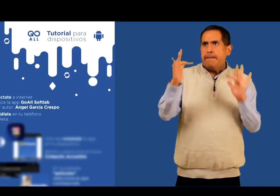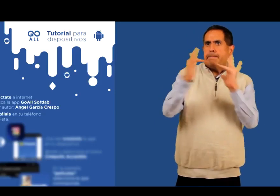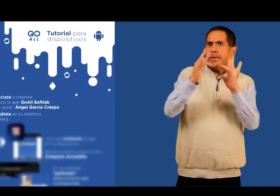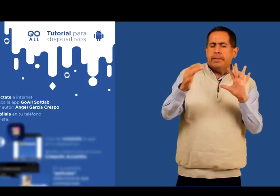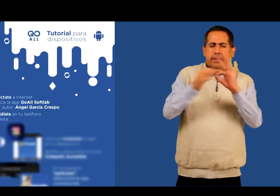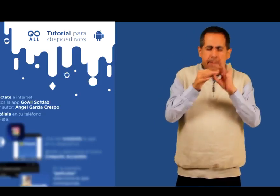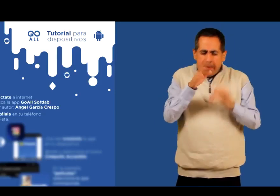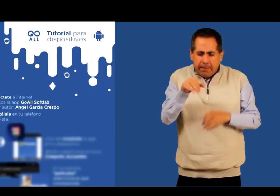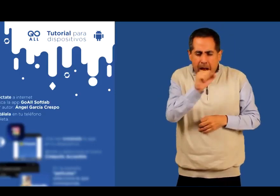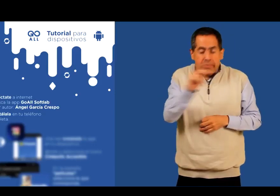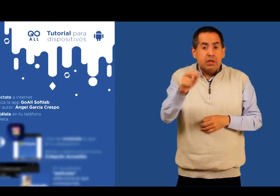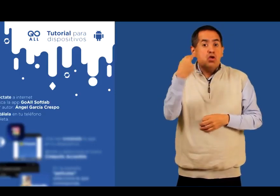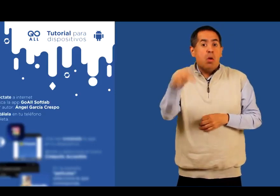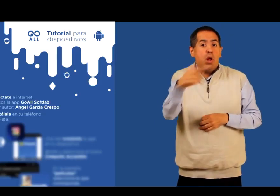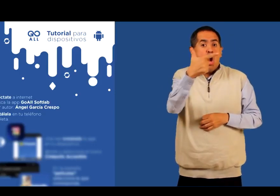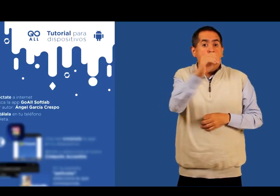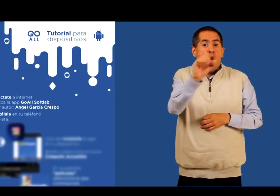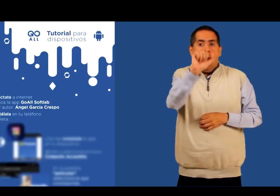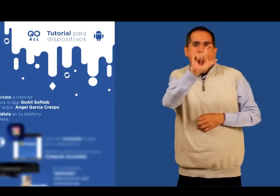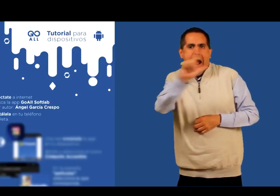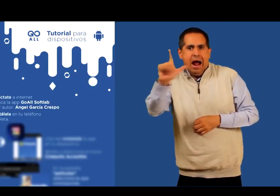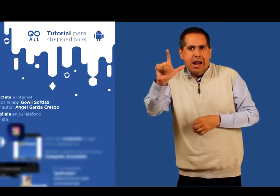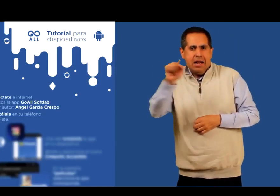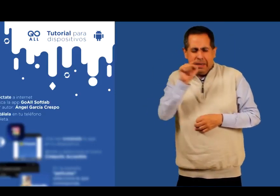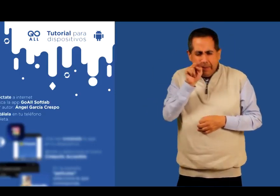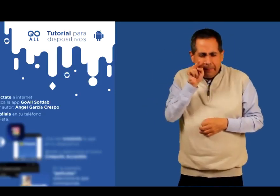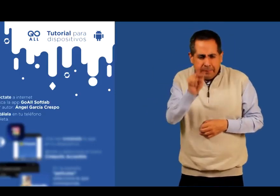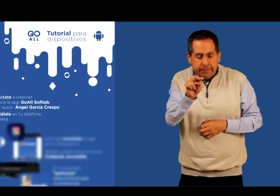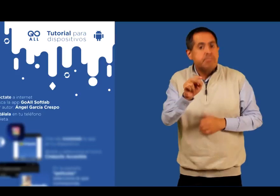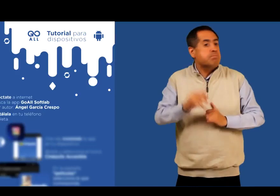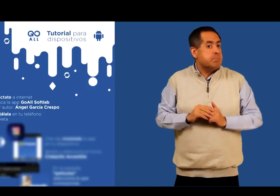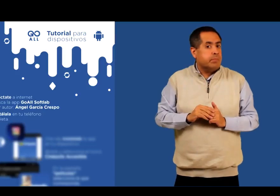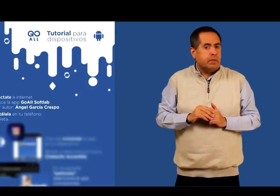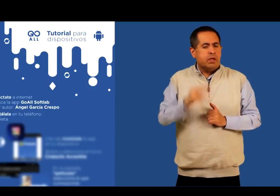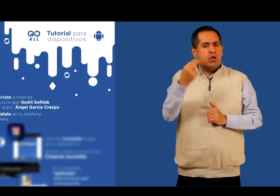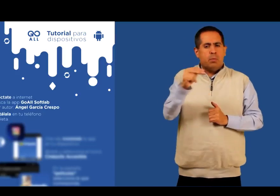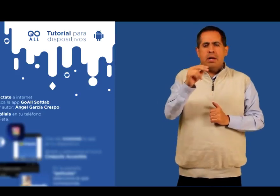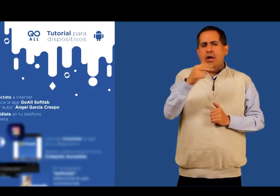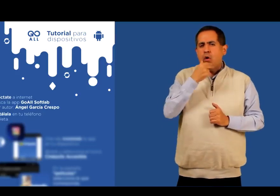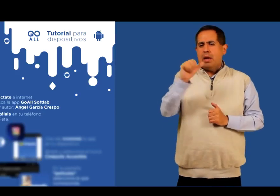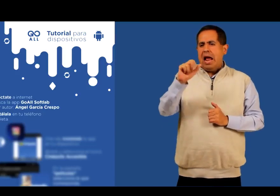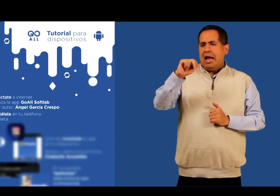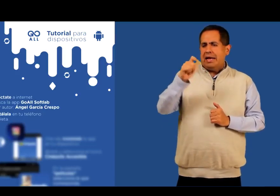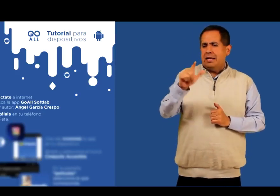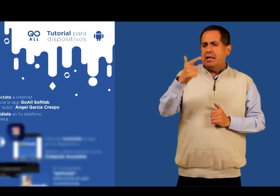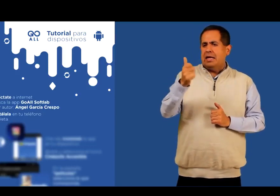Conéctate a Internet y busca la app Goal SoftLab o por autor, Ángel García Crespo.